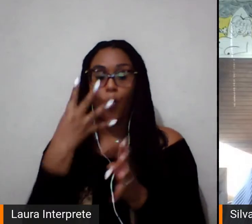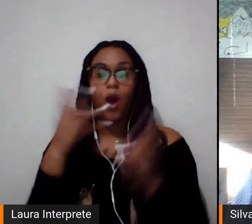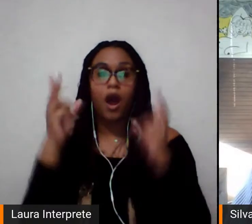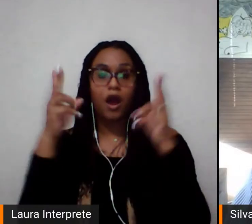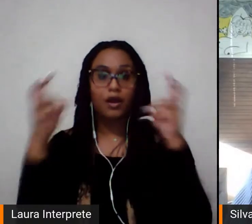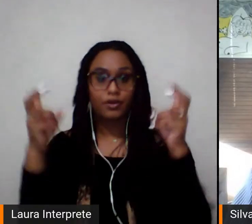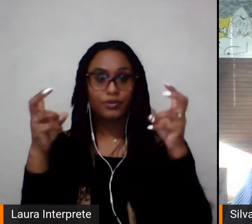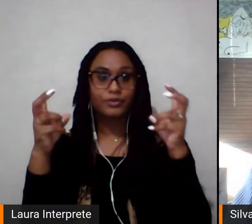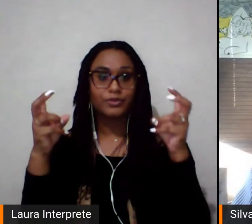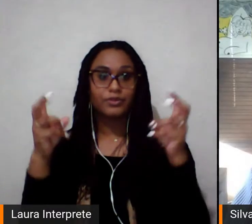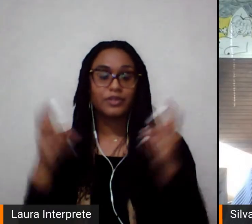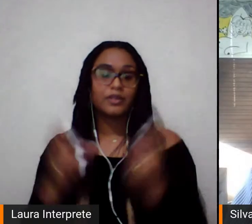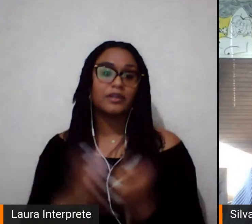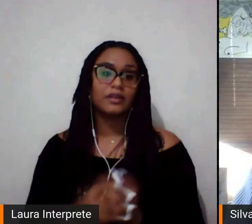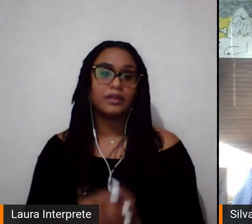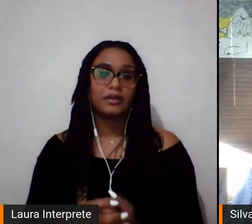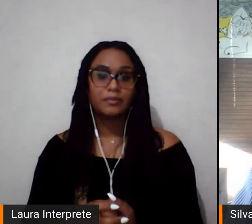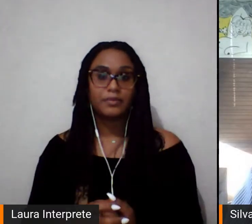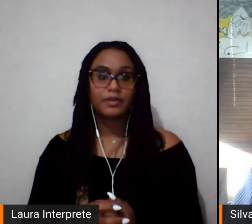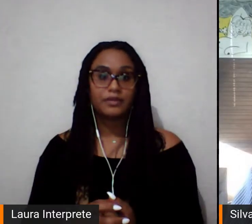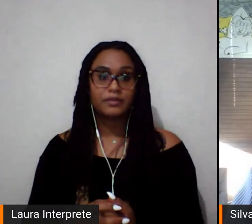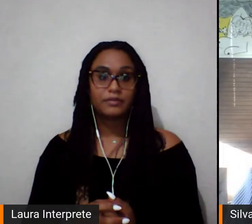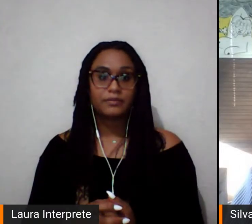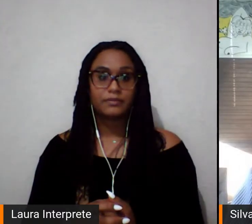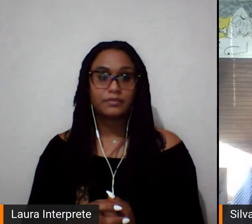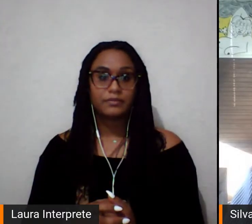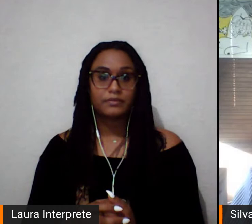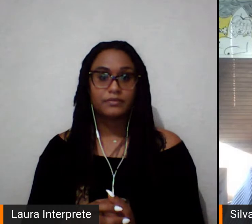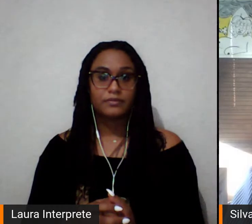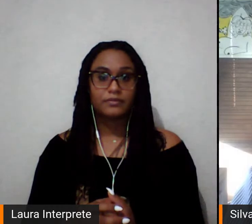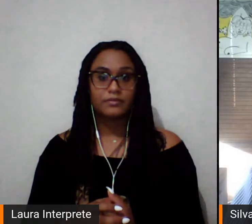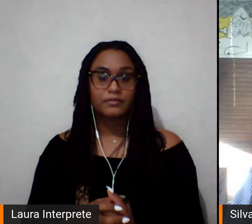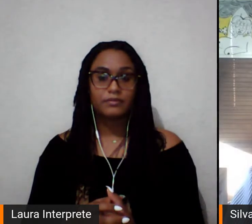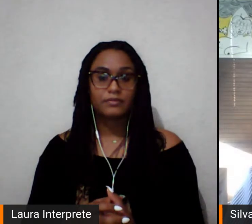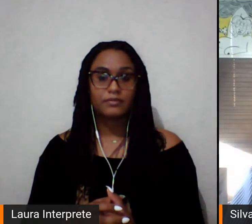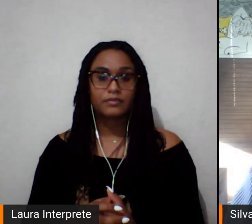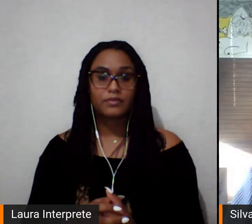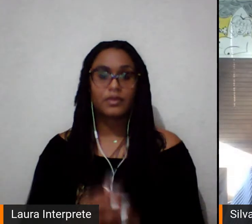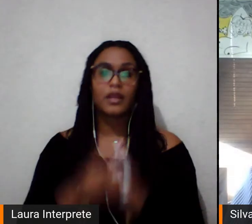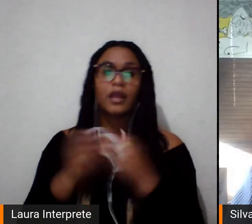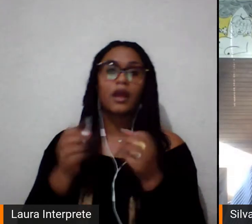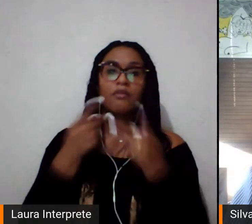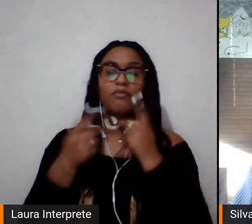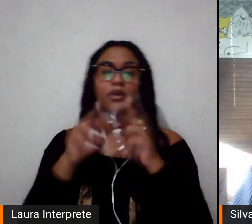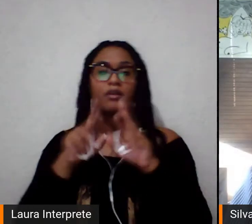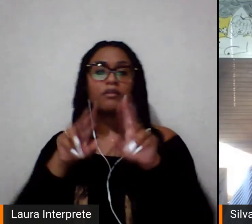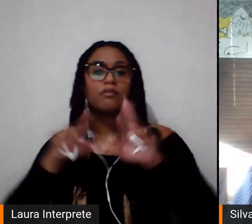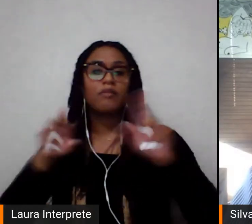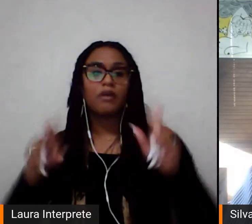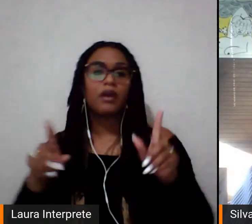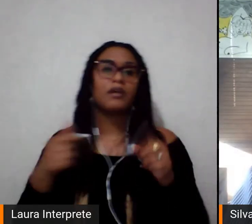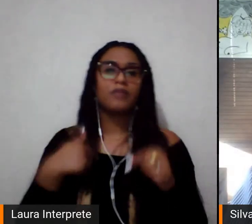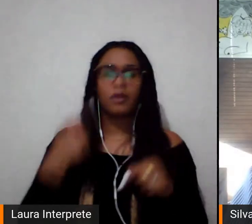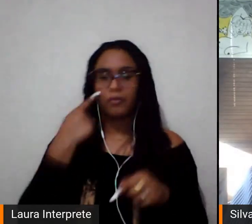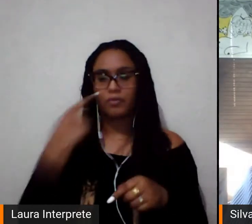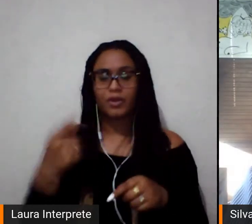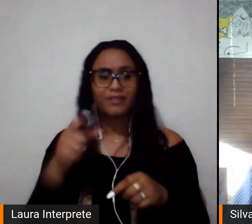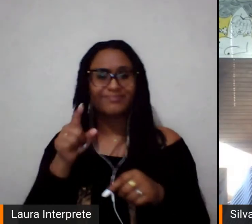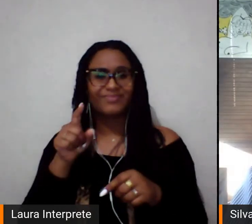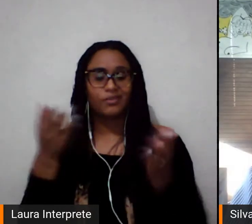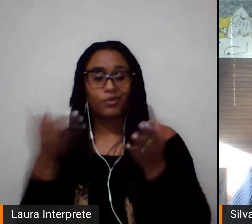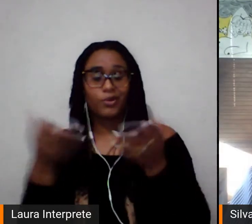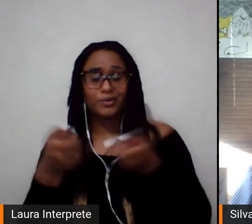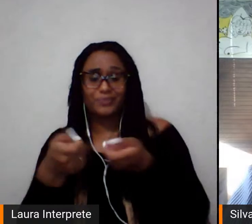fundamentais quando a gente pensa sobre a presença das mulheres no esporte, porque hoje entendo como os fatores que limitam a presença